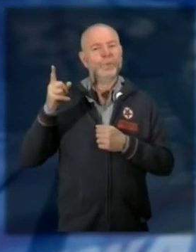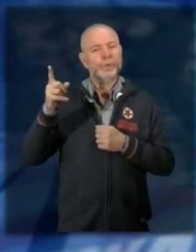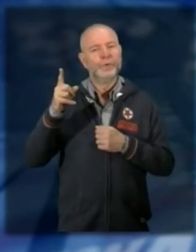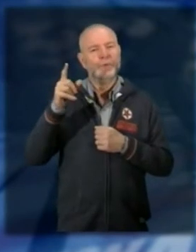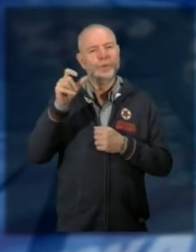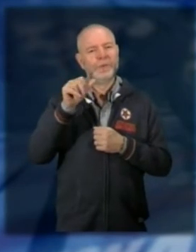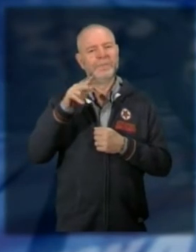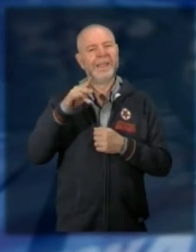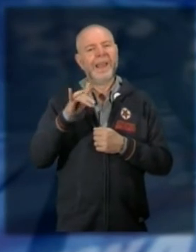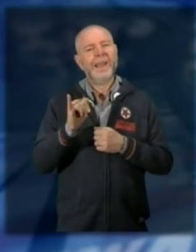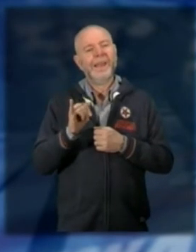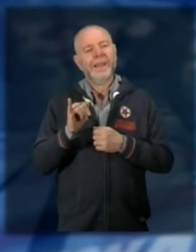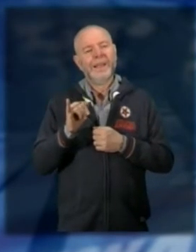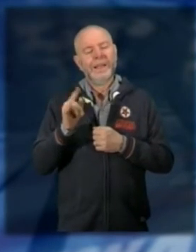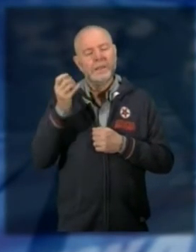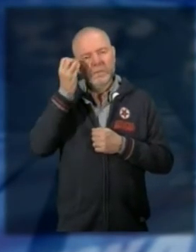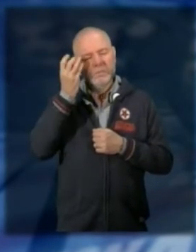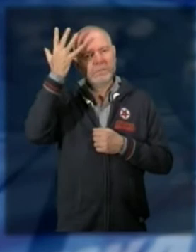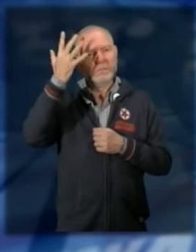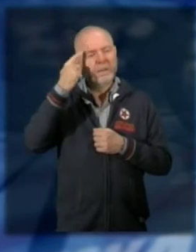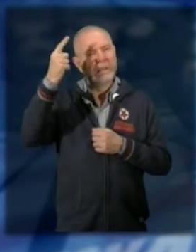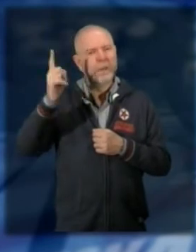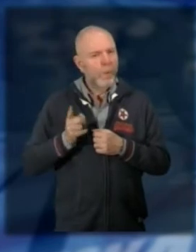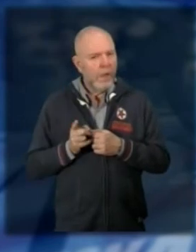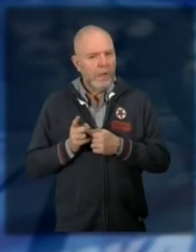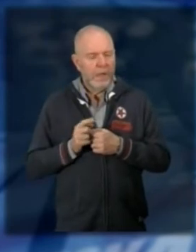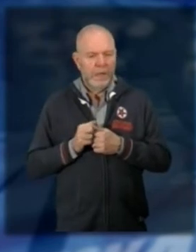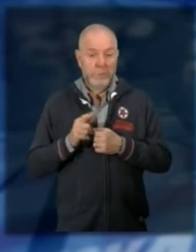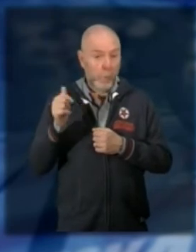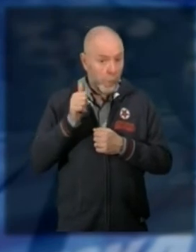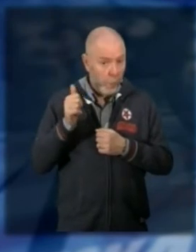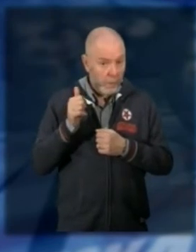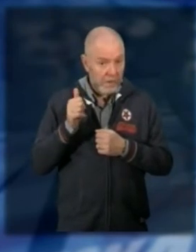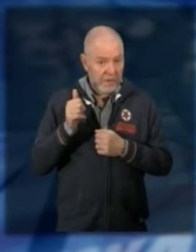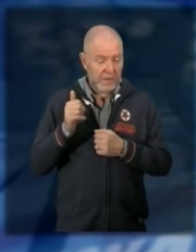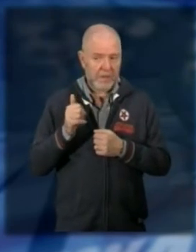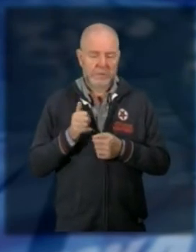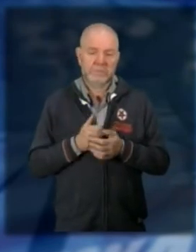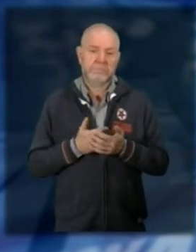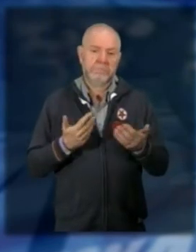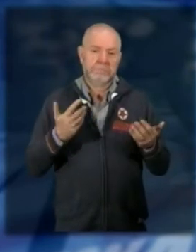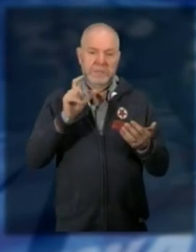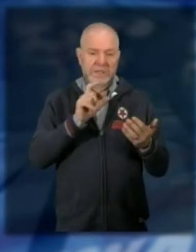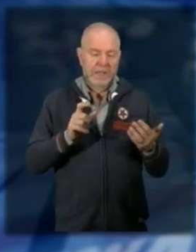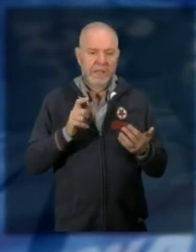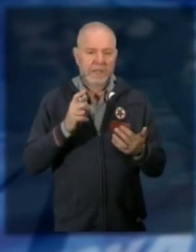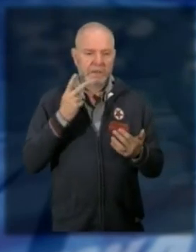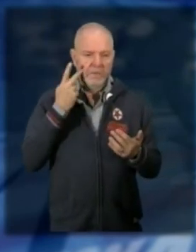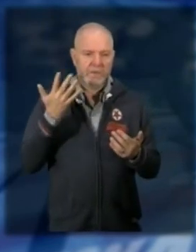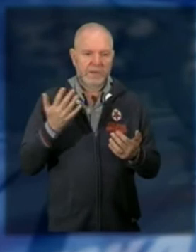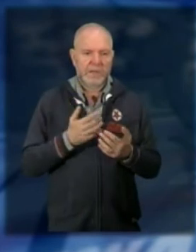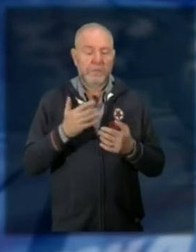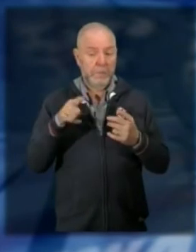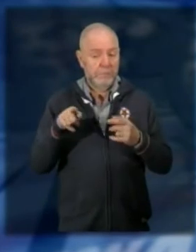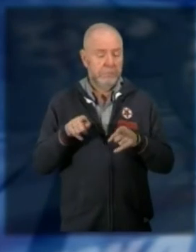ecco allora che nasce un'idea abbastanza singolare non sappiamo se è unica in Italia ma forse poco ci manca probabilmente qualcosa di simile forse lo